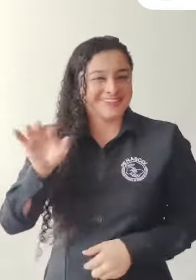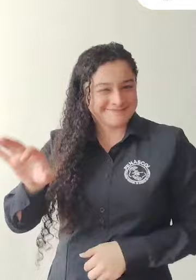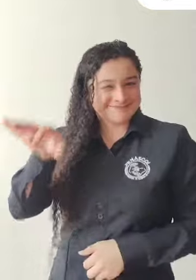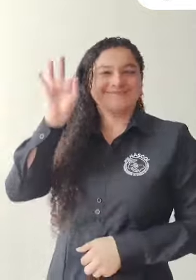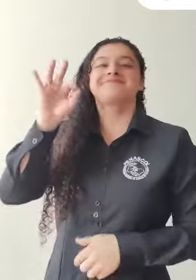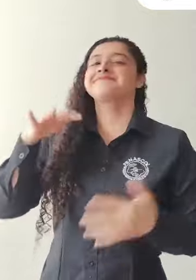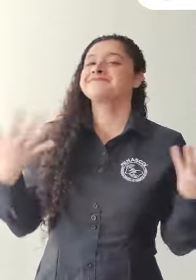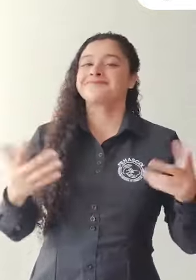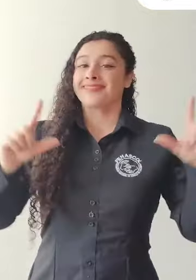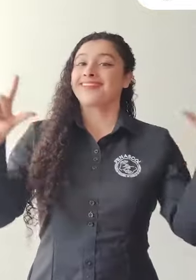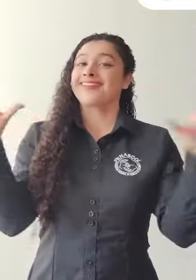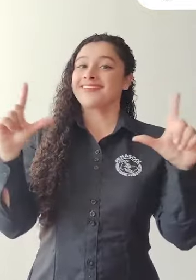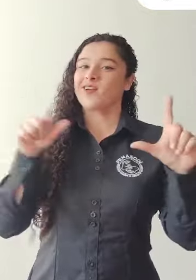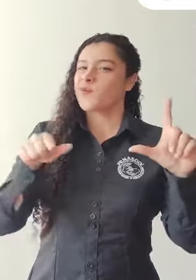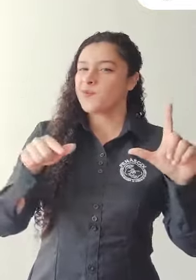tenemos Noticias Caracol.